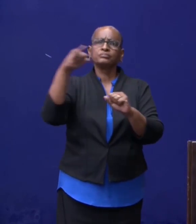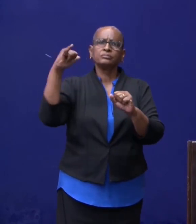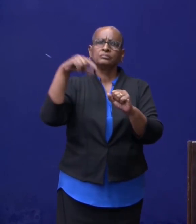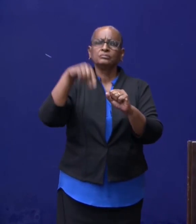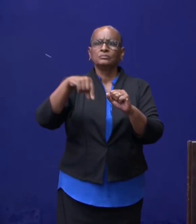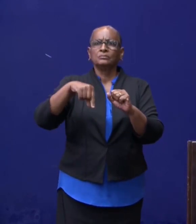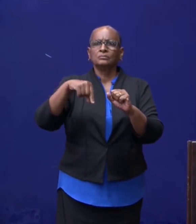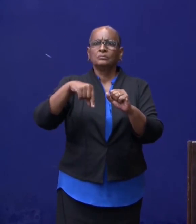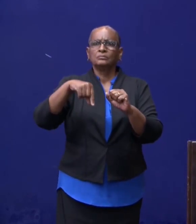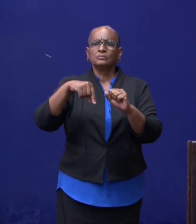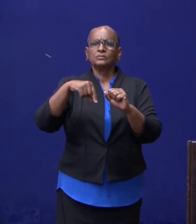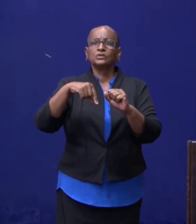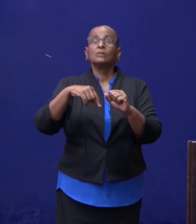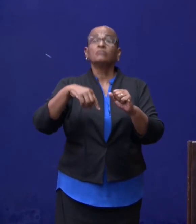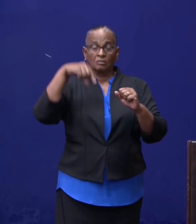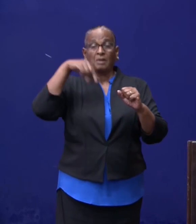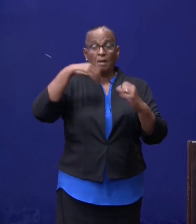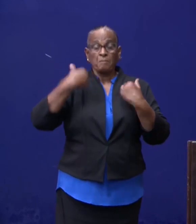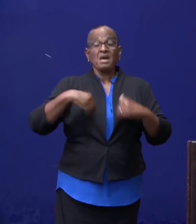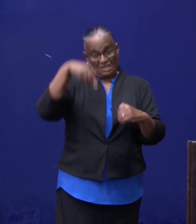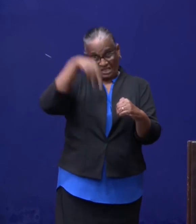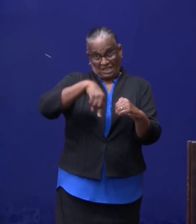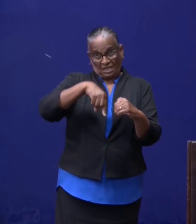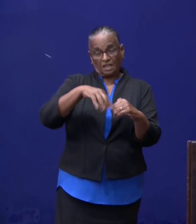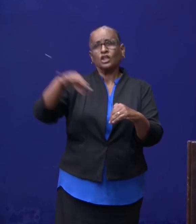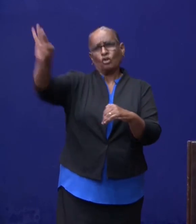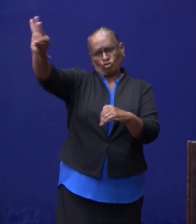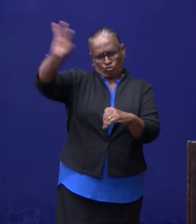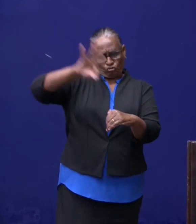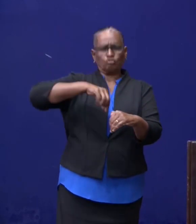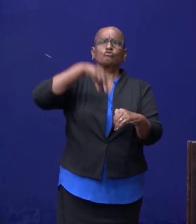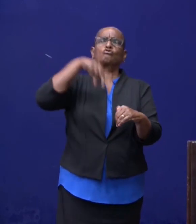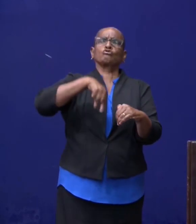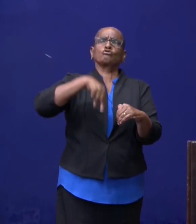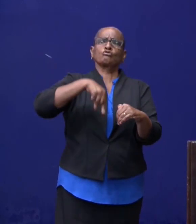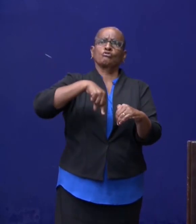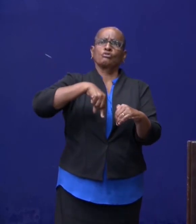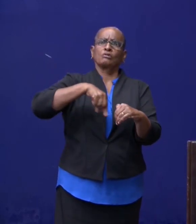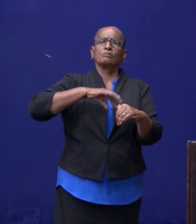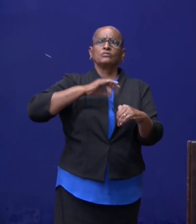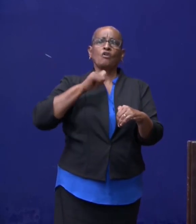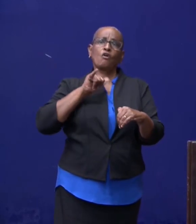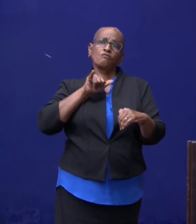om de ingezetene terug te houden, repatriëringsvluchten.